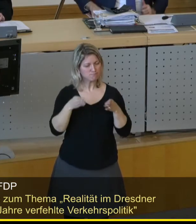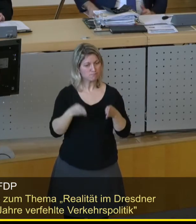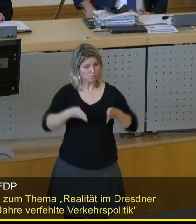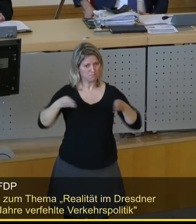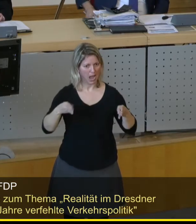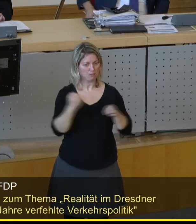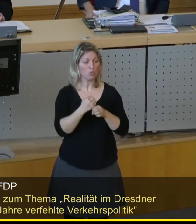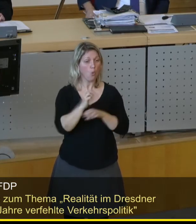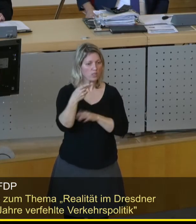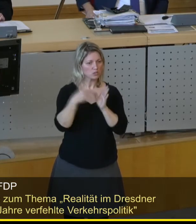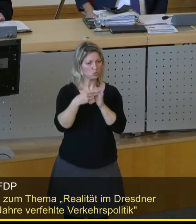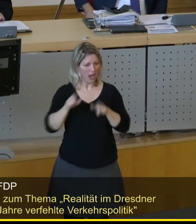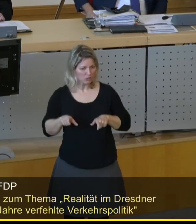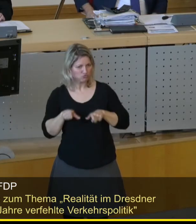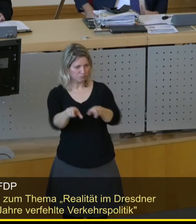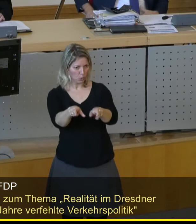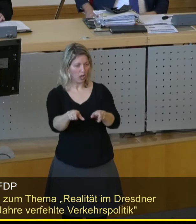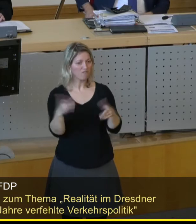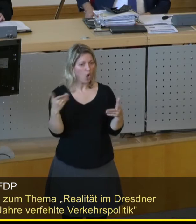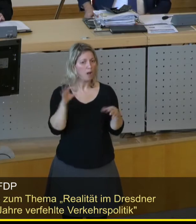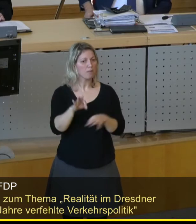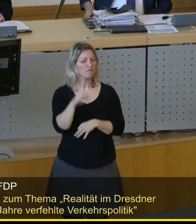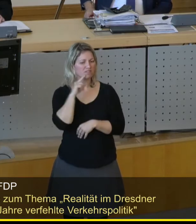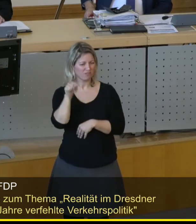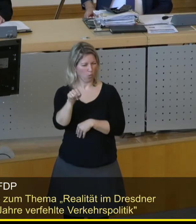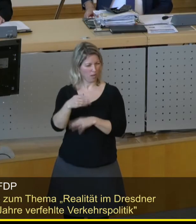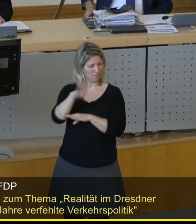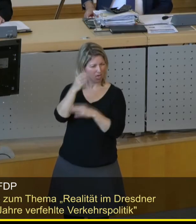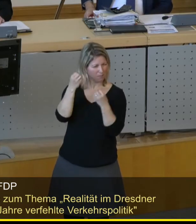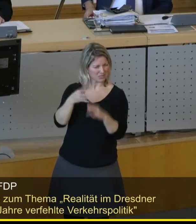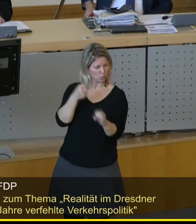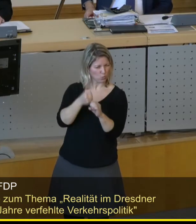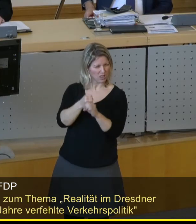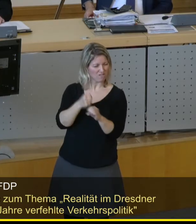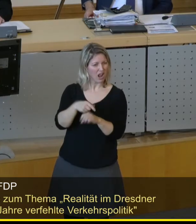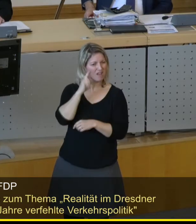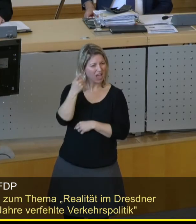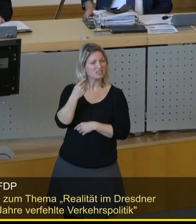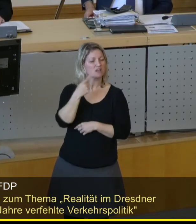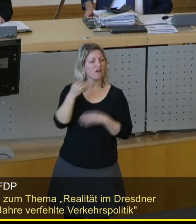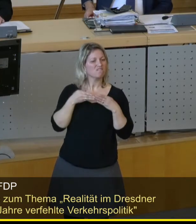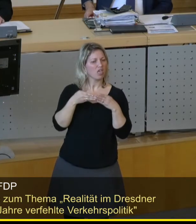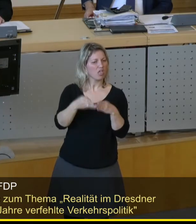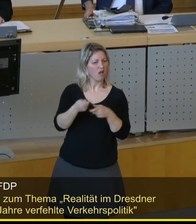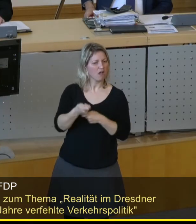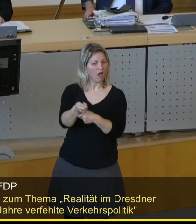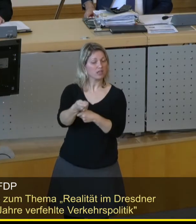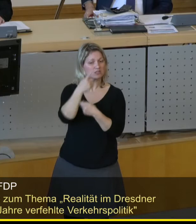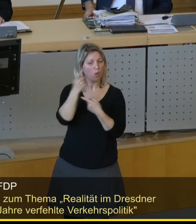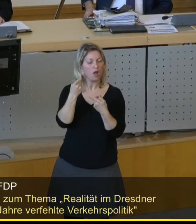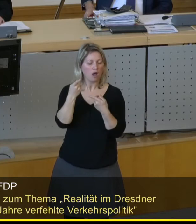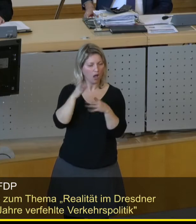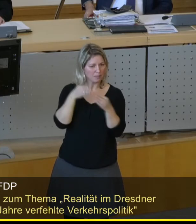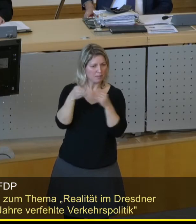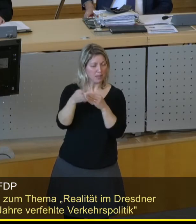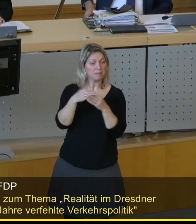eine zweite Spur zu schaffen, damit auch der Unfallschwerpunkt, was jedes Jahr im Fährgarten endlich entlastet werden kann, gibt es